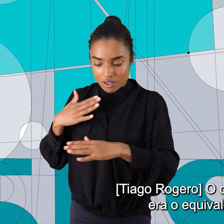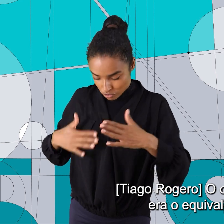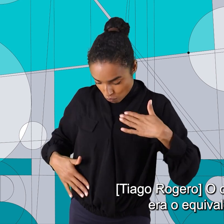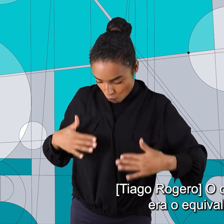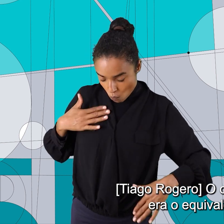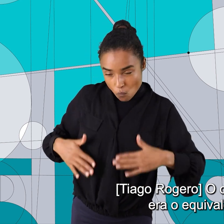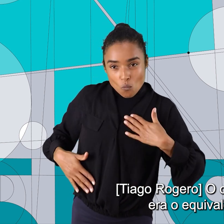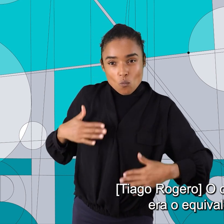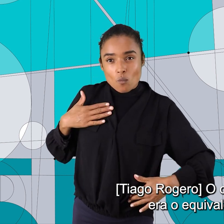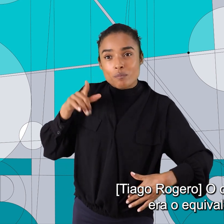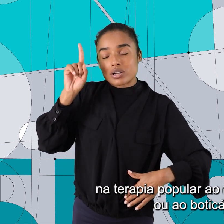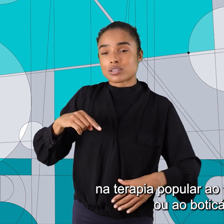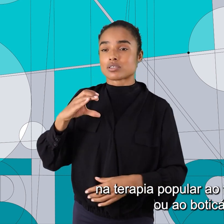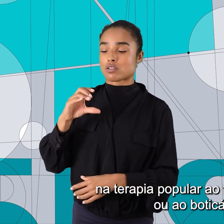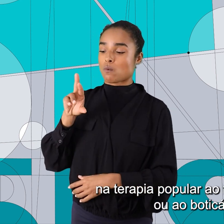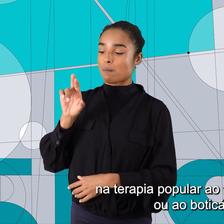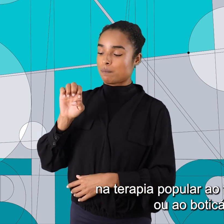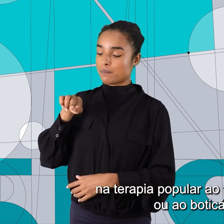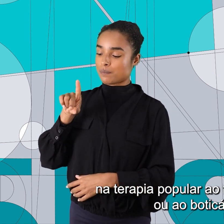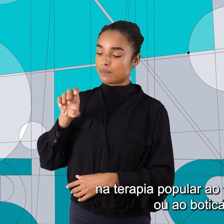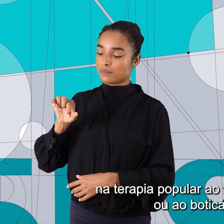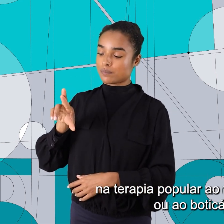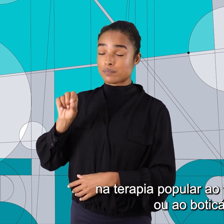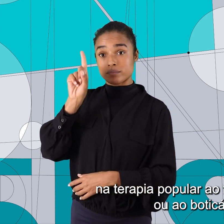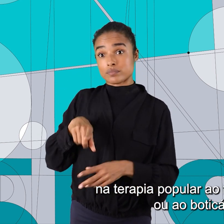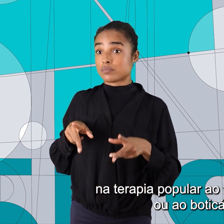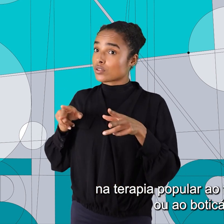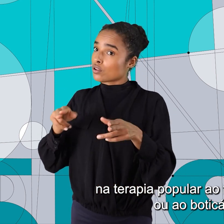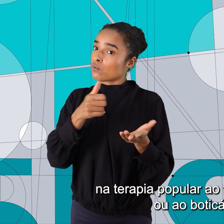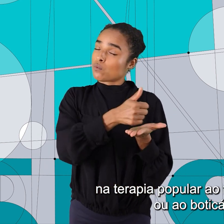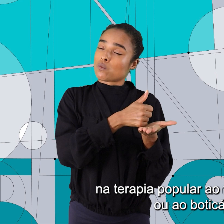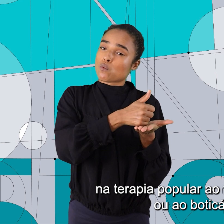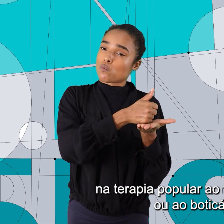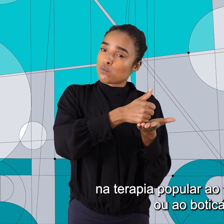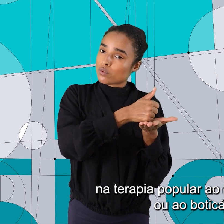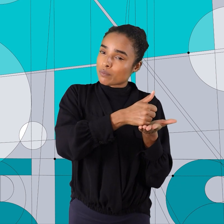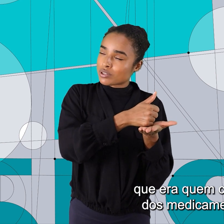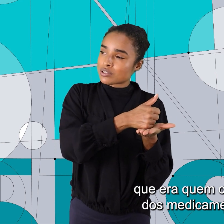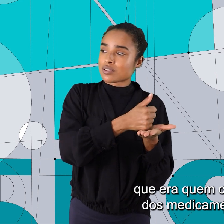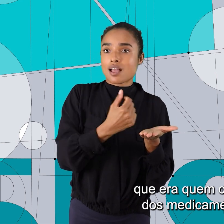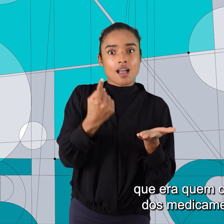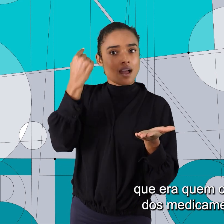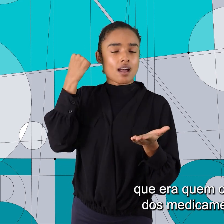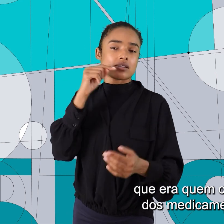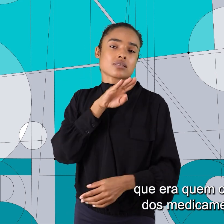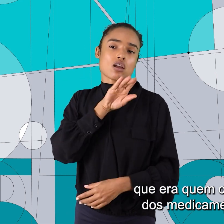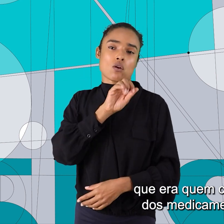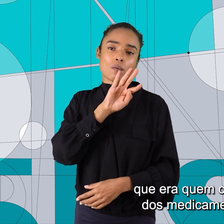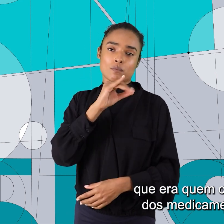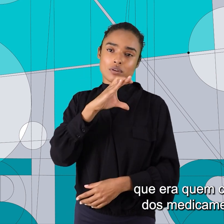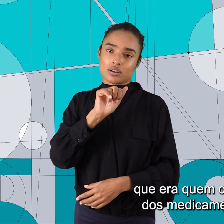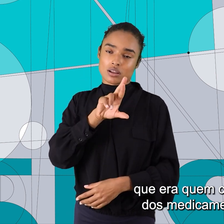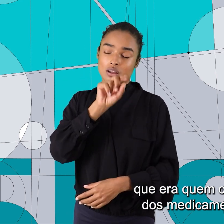O curandeiro era o equivalente na terapia popular ao farmacêutico ou ao boticário que era quem cuidava dos